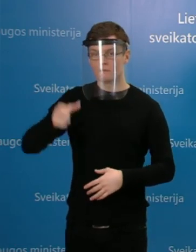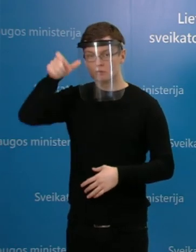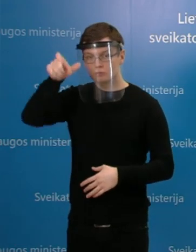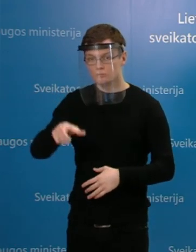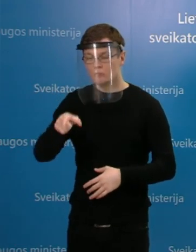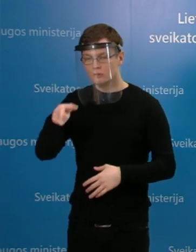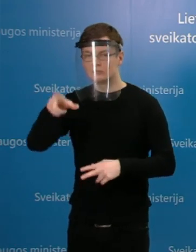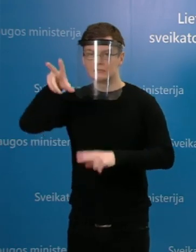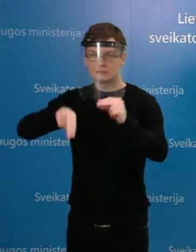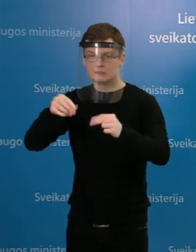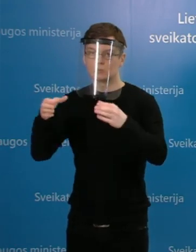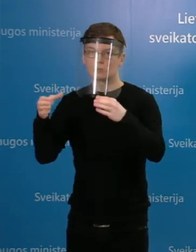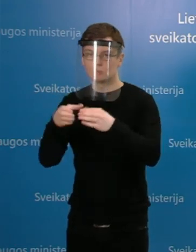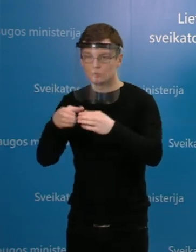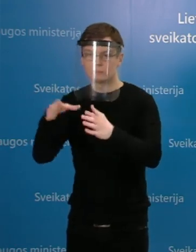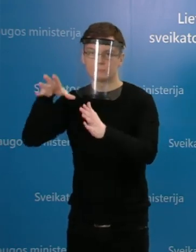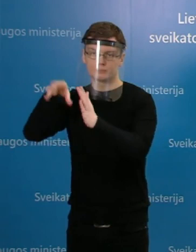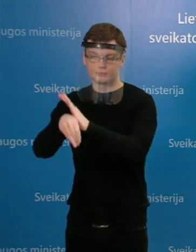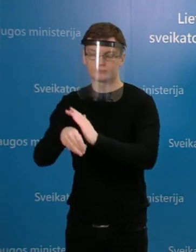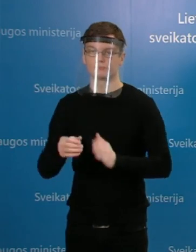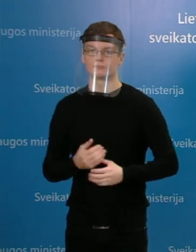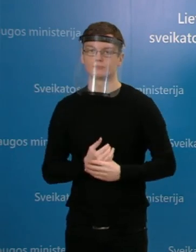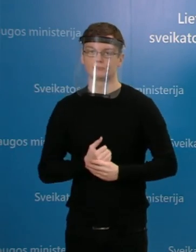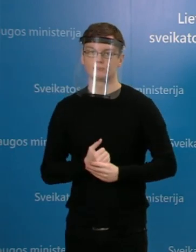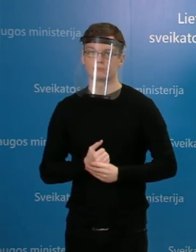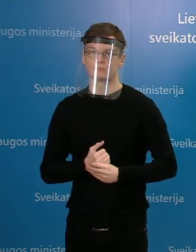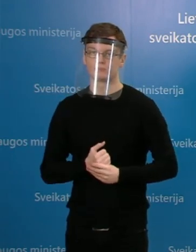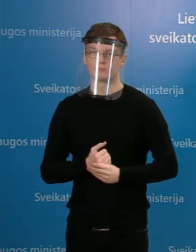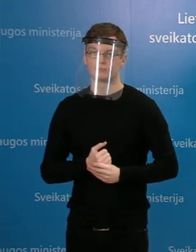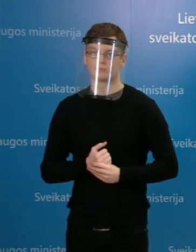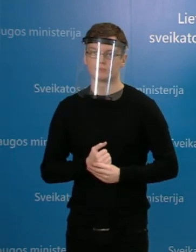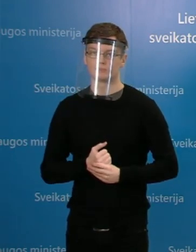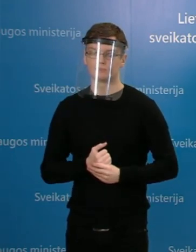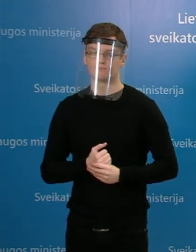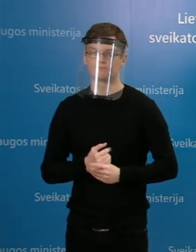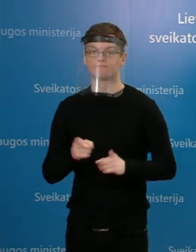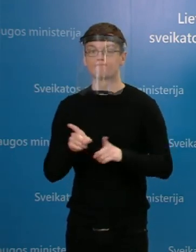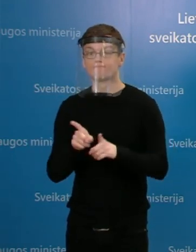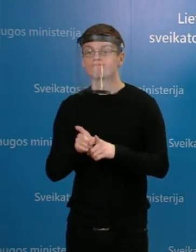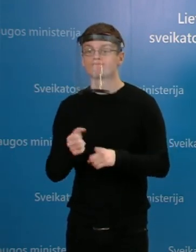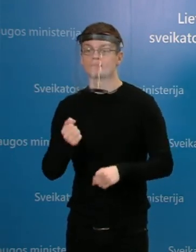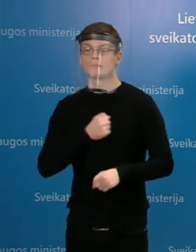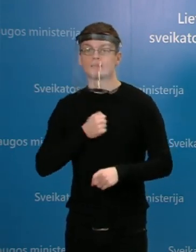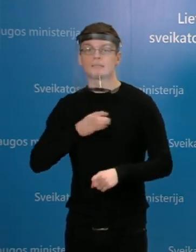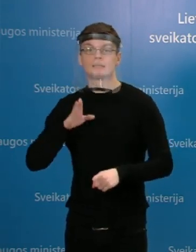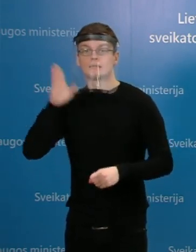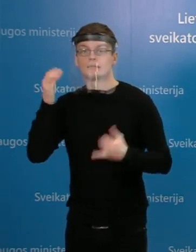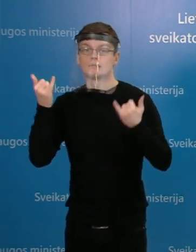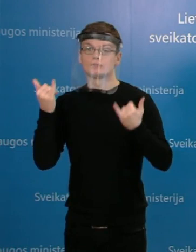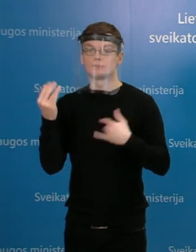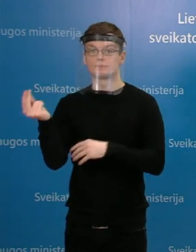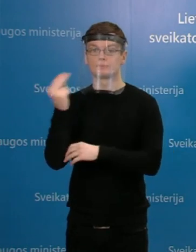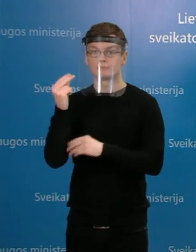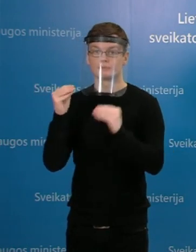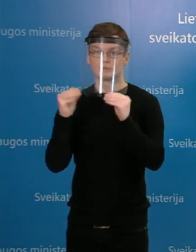amžių, tiek pagal lydinčių susirgymus. Ir dėje, šiandien ryte prieš dešimtą valandą buvo gauta informacija